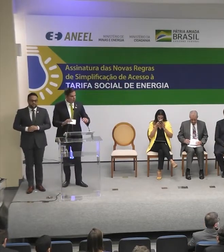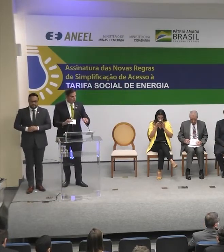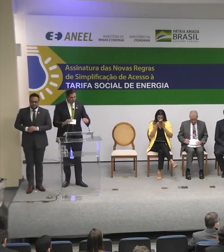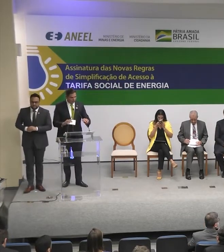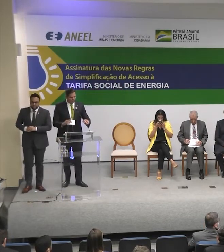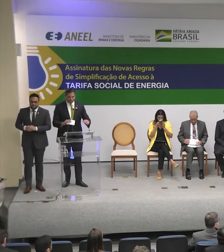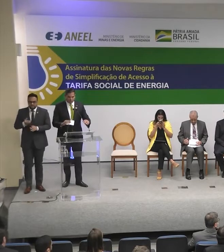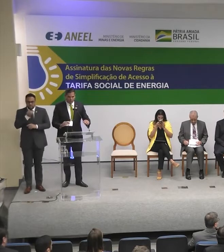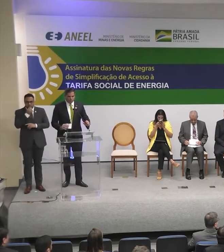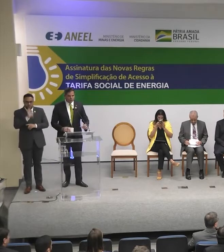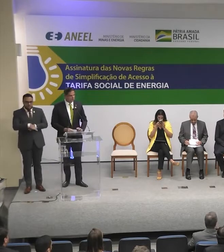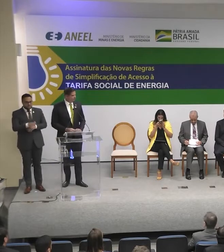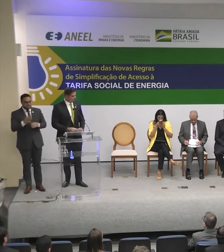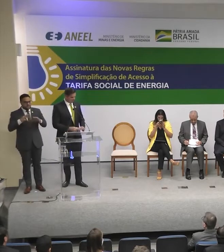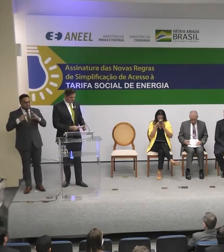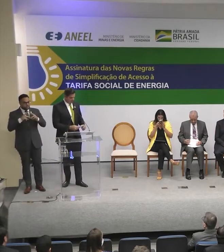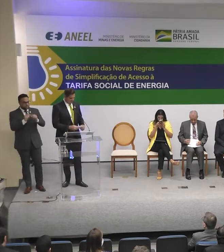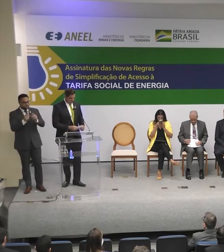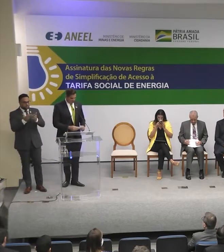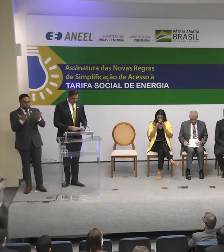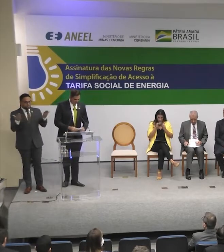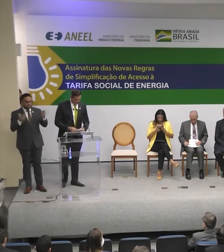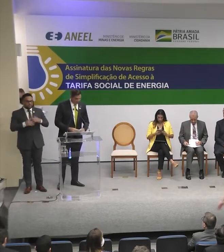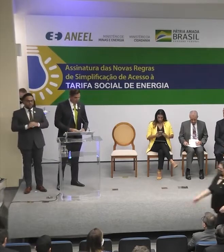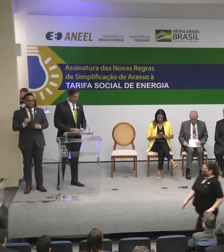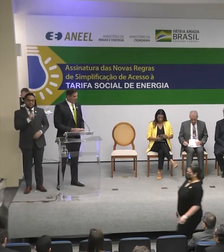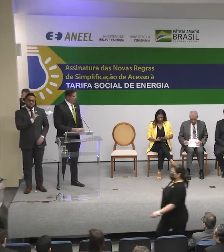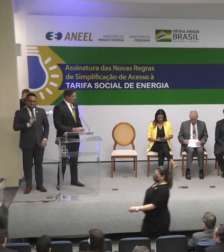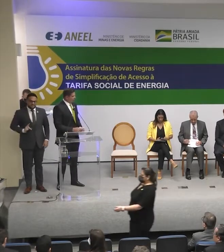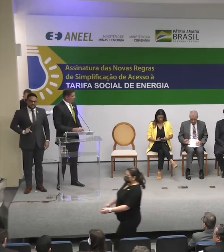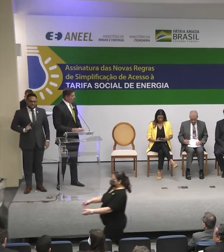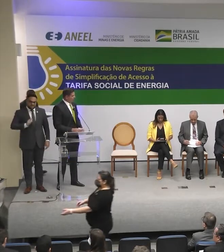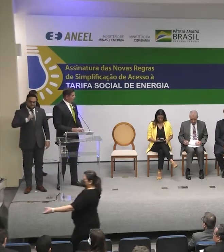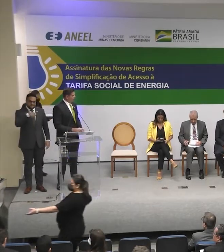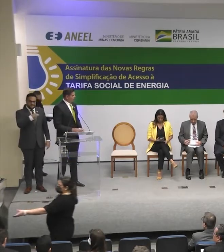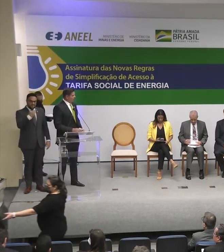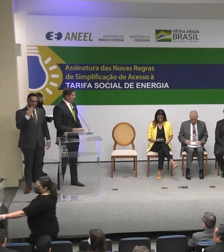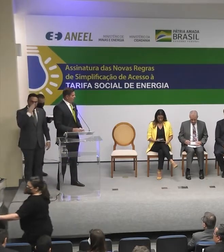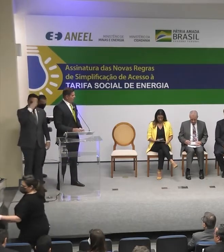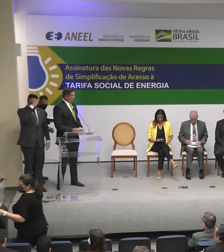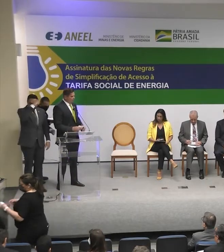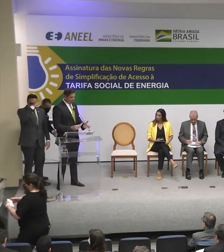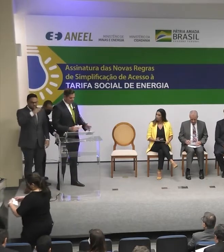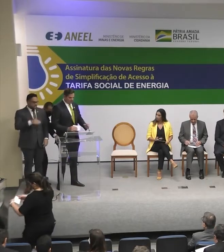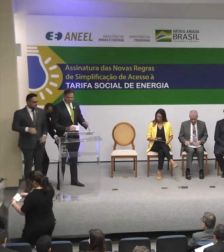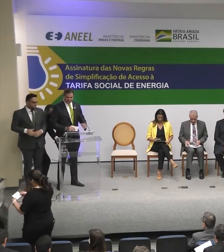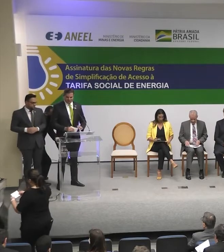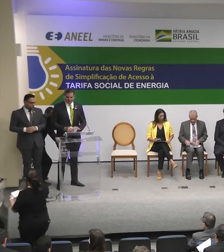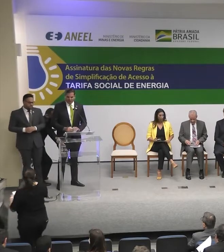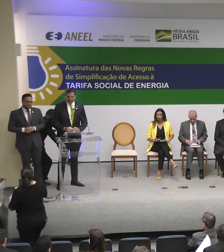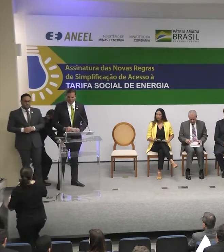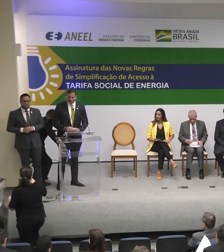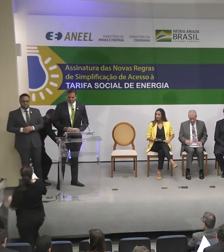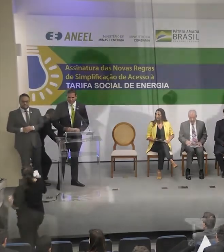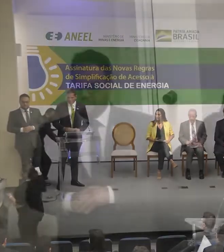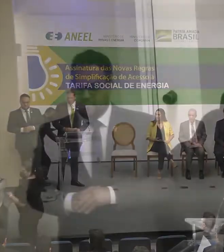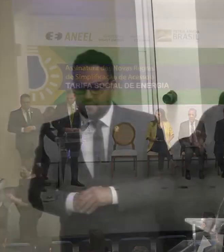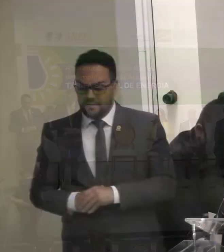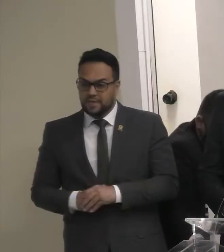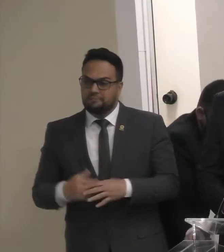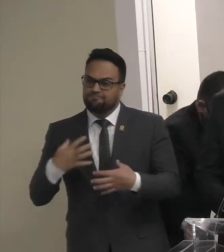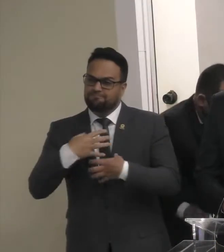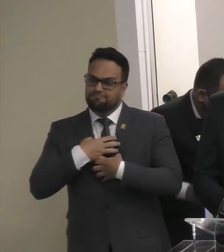Boa tarde A todos Presidente Jair Bolsonaro Grande decisão Uma grande